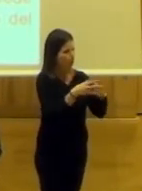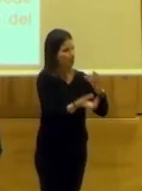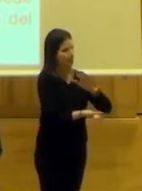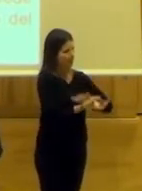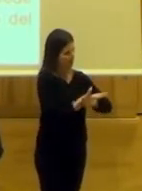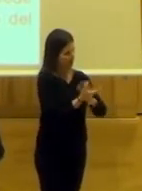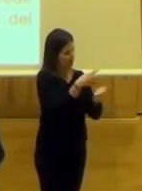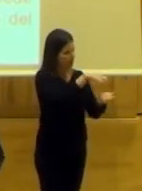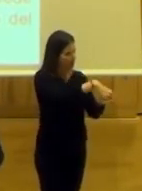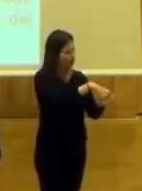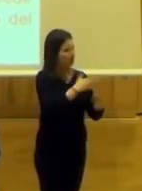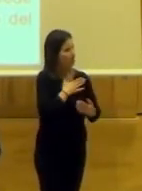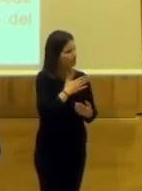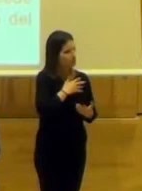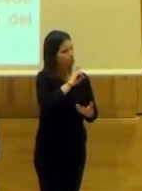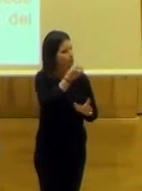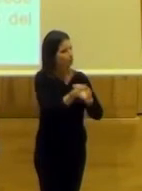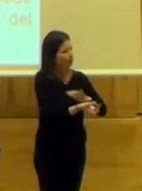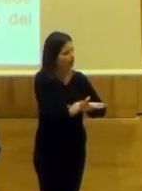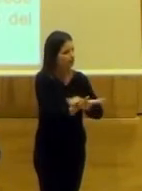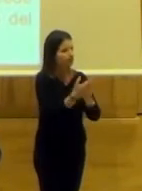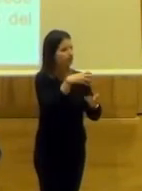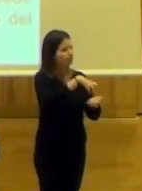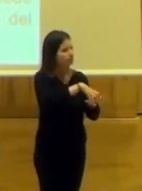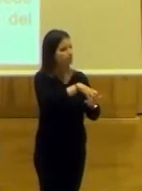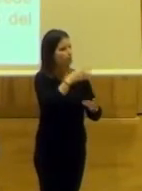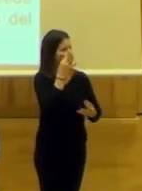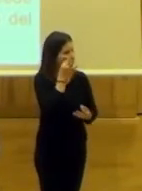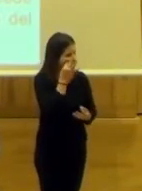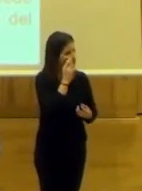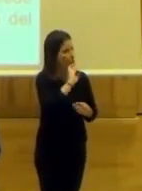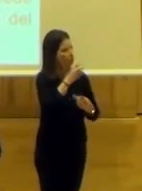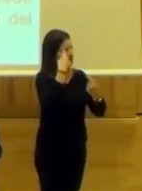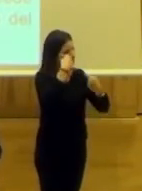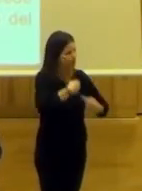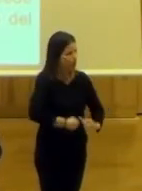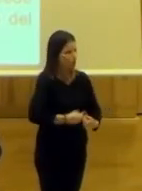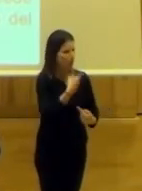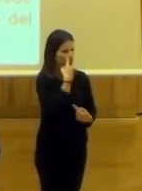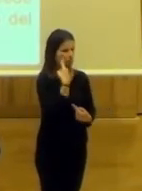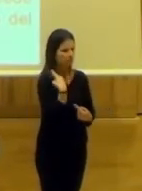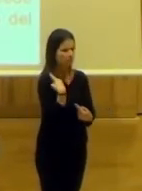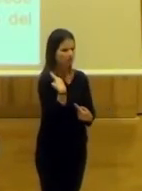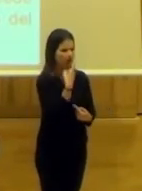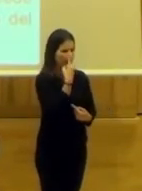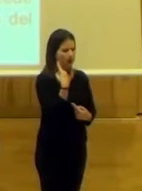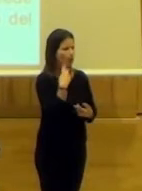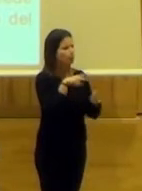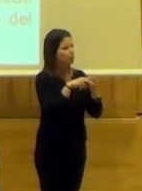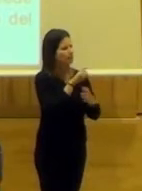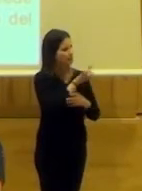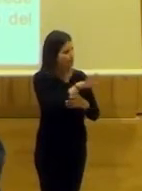una cátedra de patrimonio, una cátedra de arquitectura y urbanismo, una cátedra de salud, que fue el año 2015,